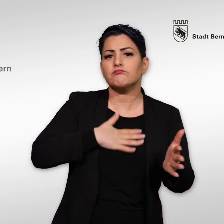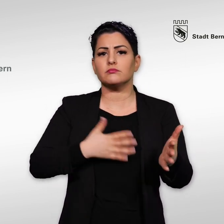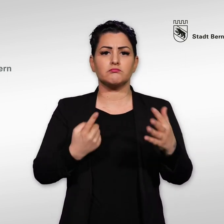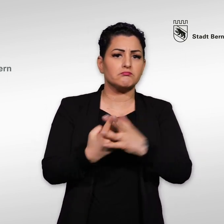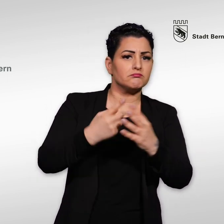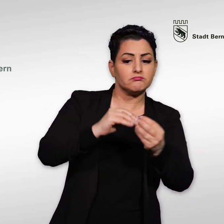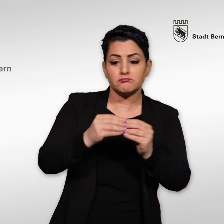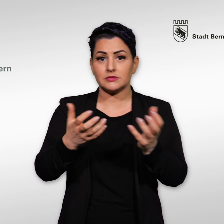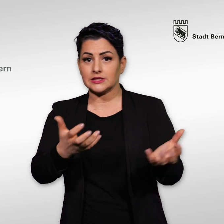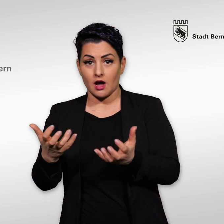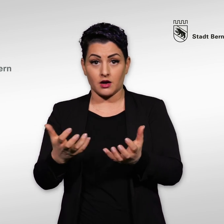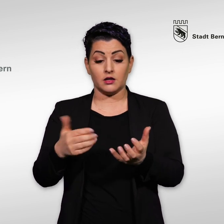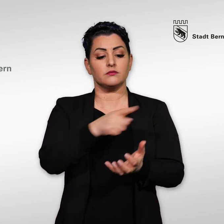Angelegenheiten stimmberechtigt sind.